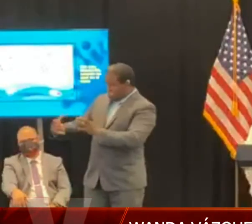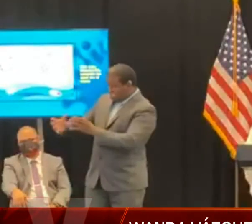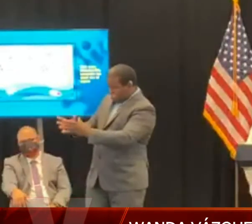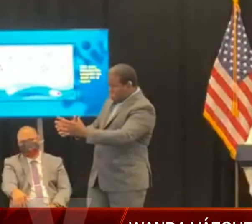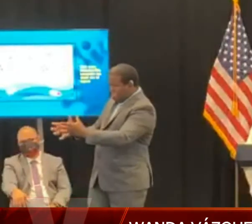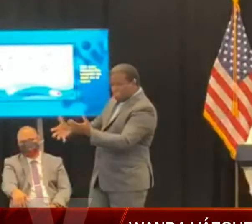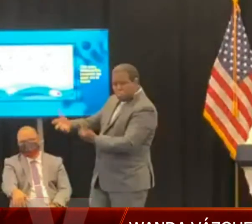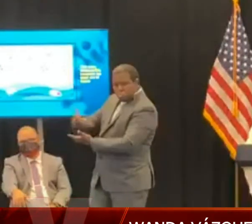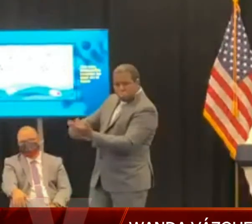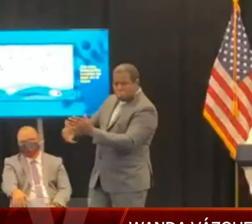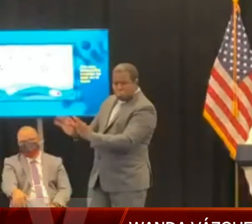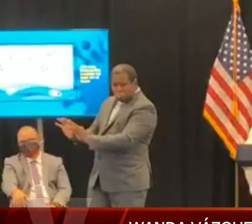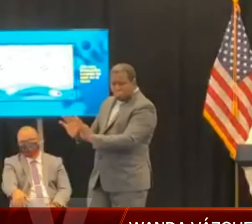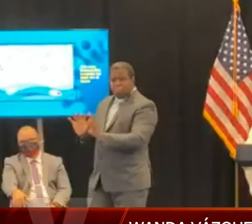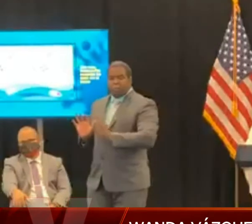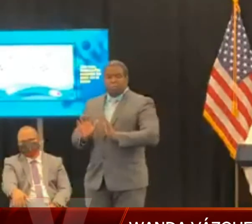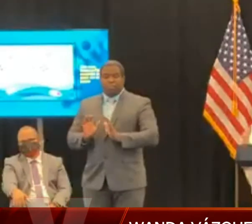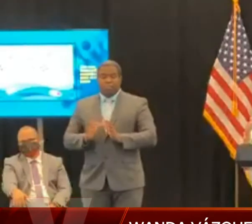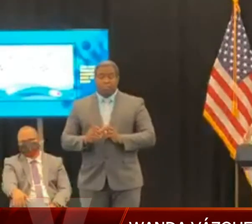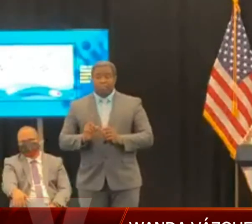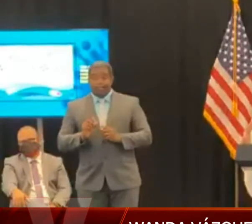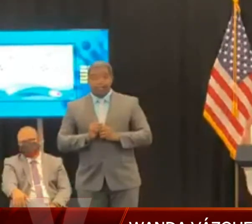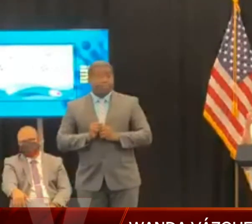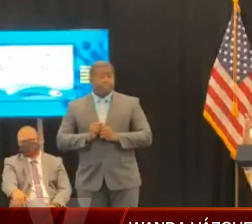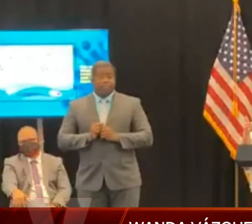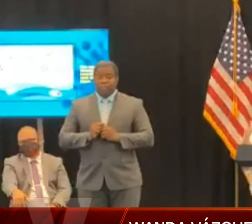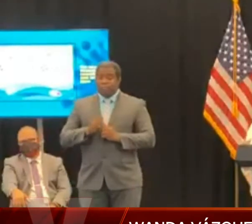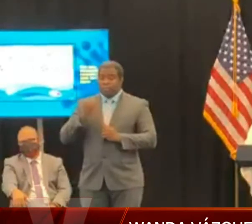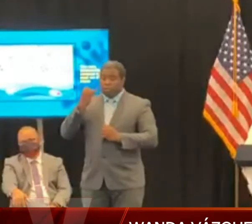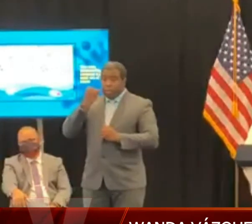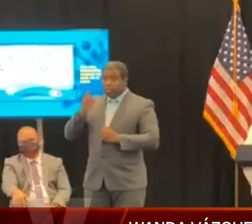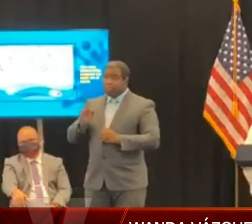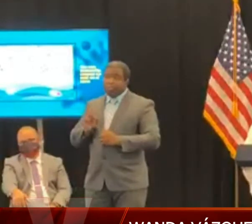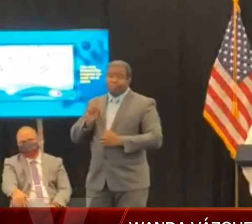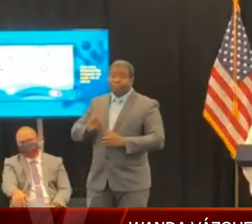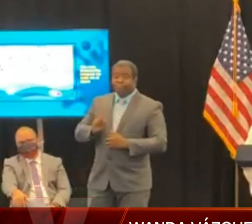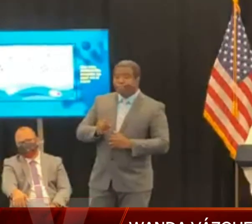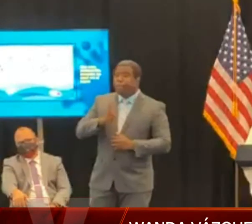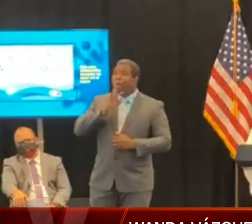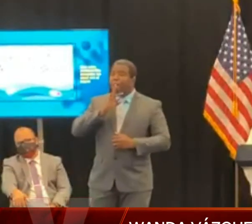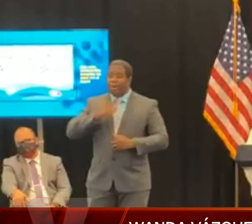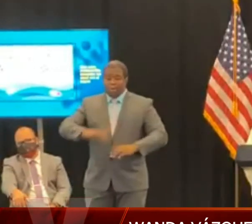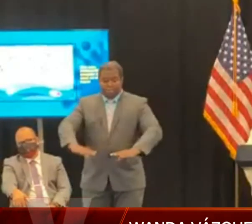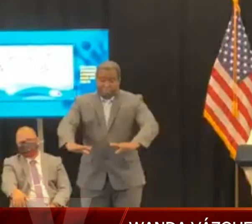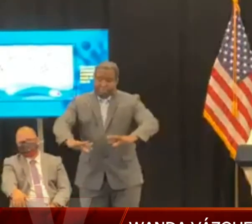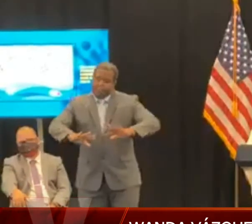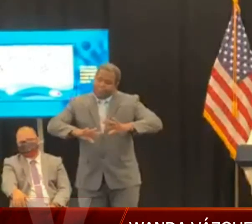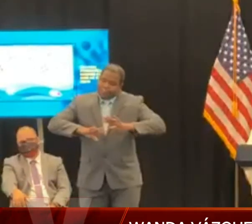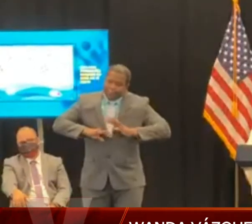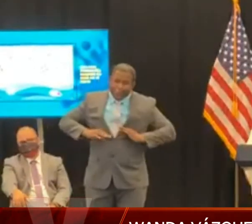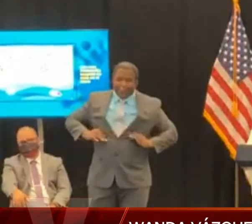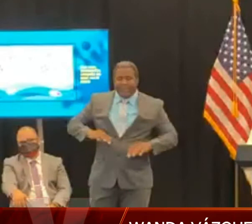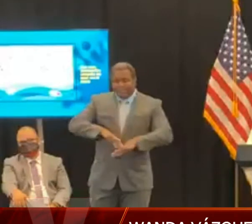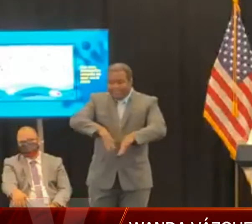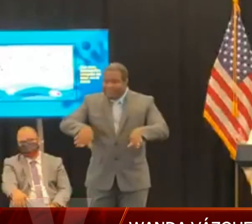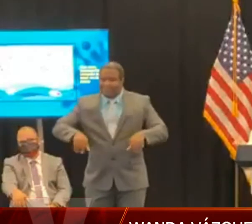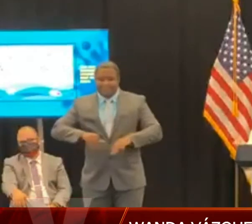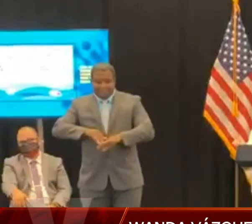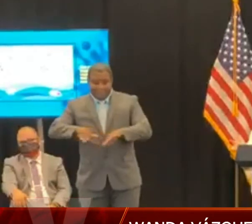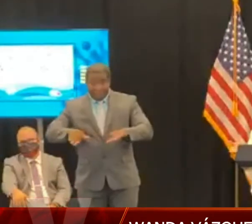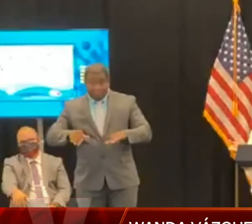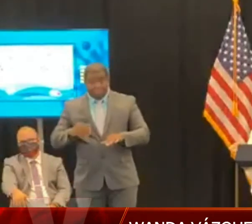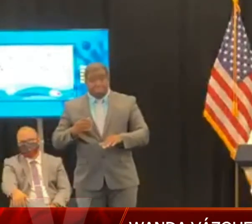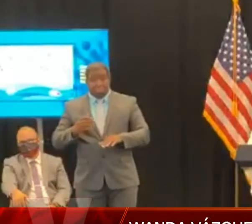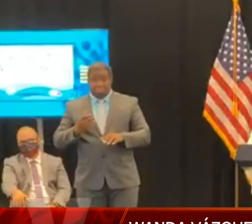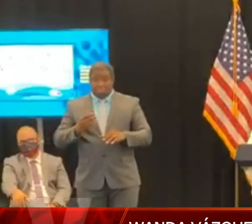igualmente a distancia y cuando salgan del agua deben usar la mascarilla. Así que vamos